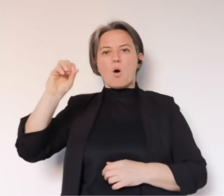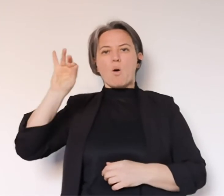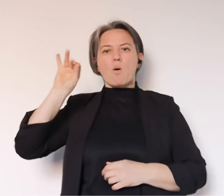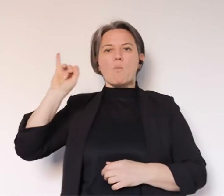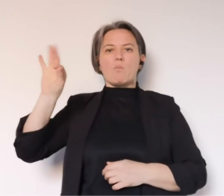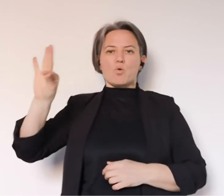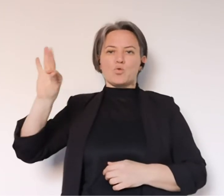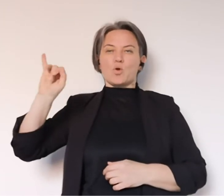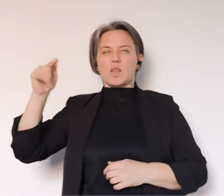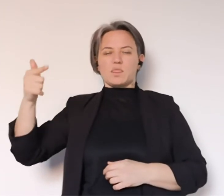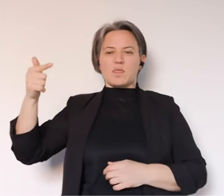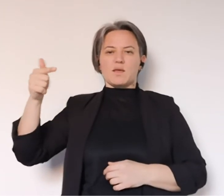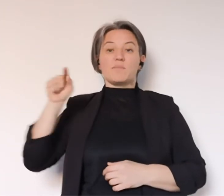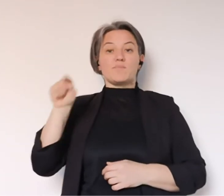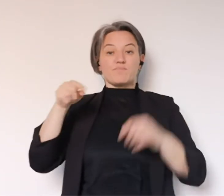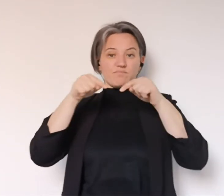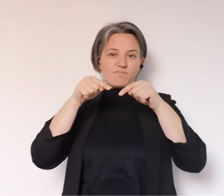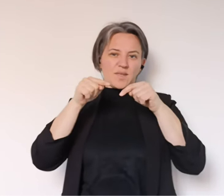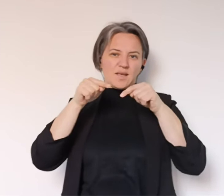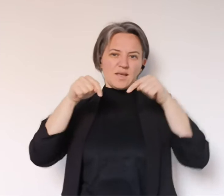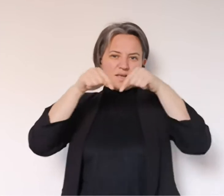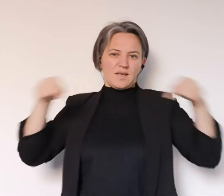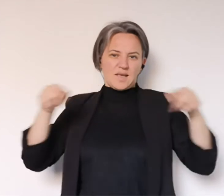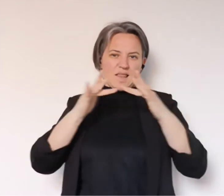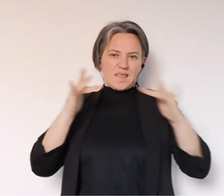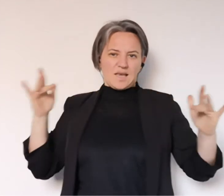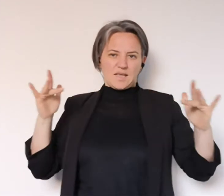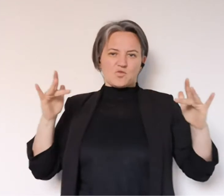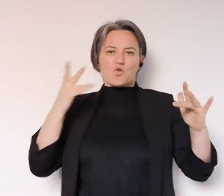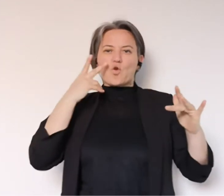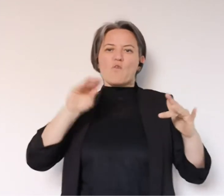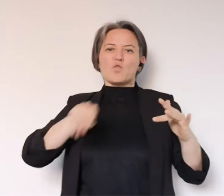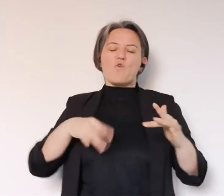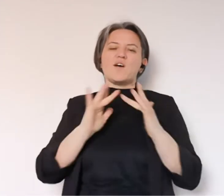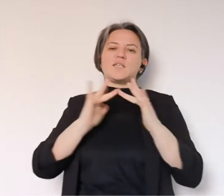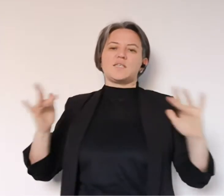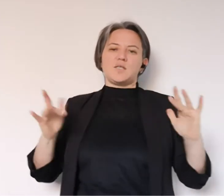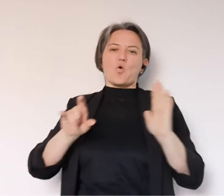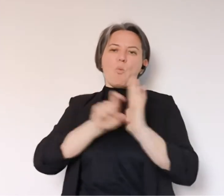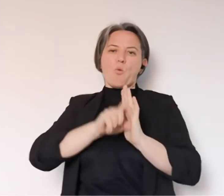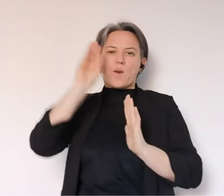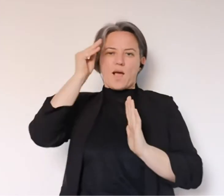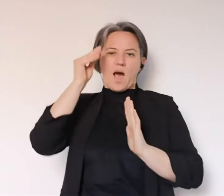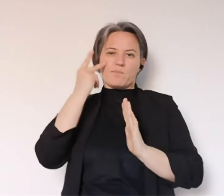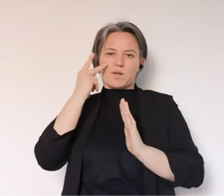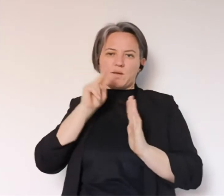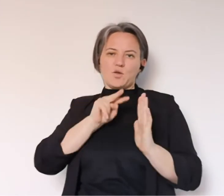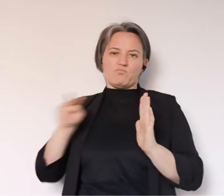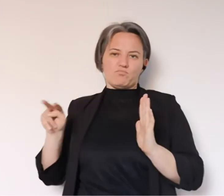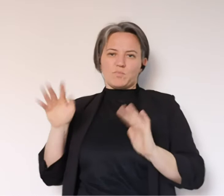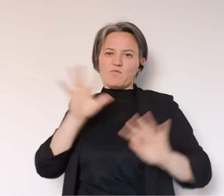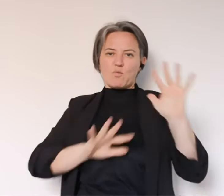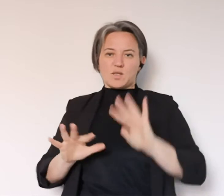bonusalimentare.comune.carpi.mo.it Trovate l'indirizzo ovviamente sul sito